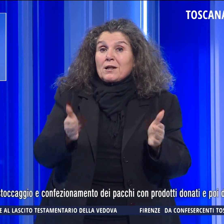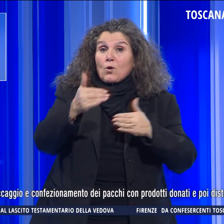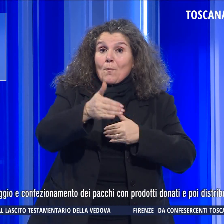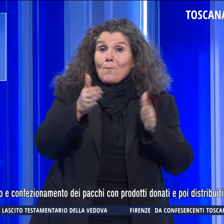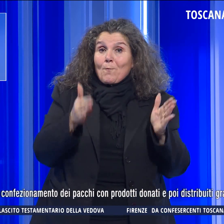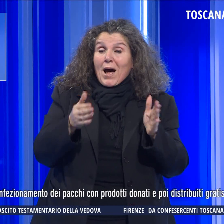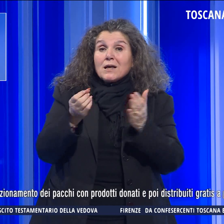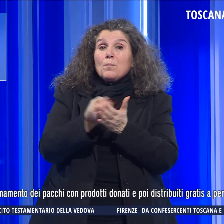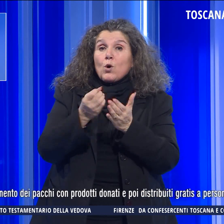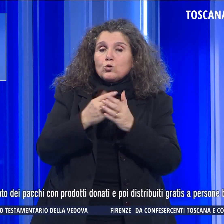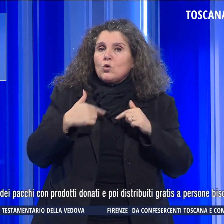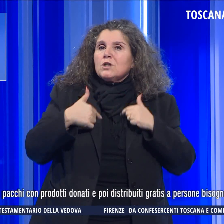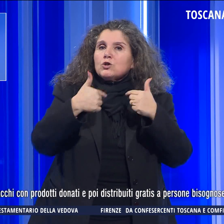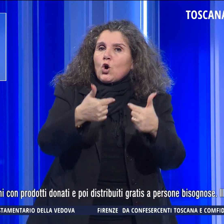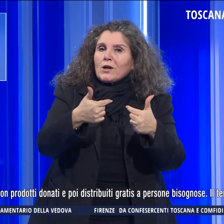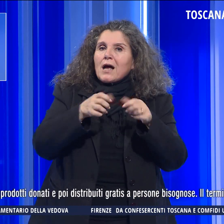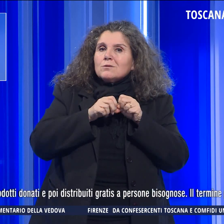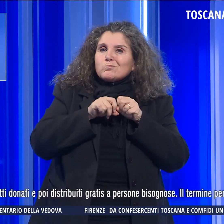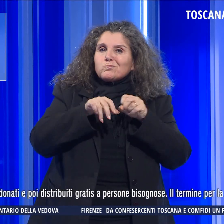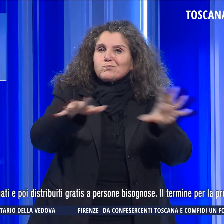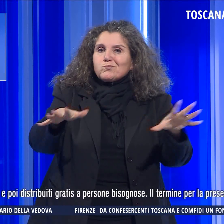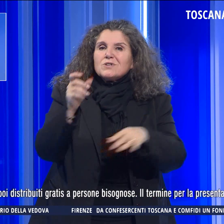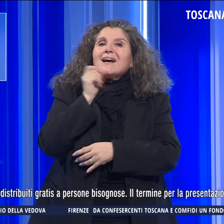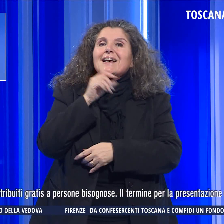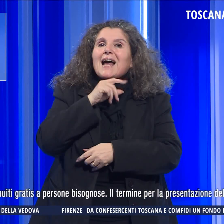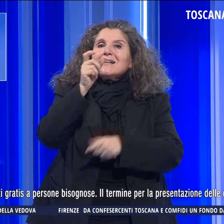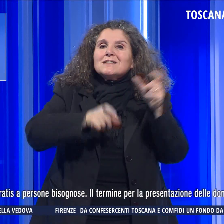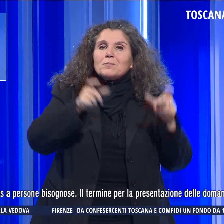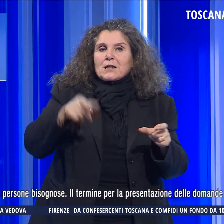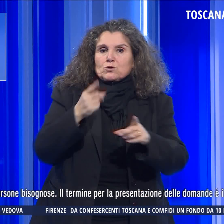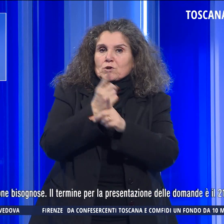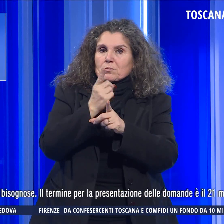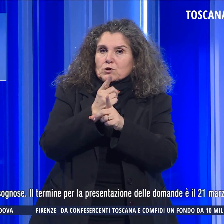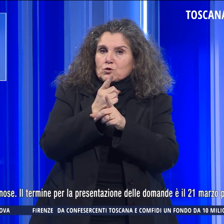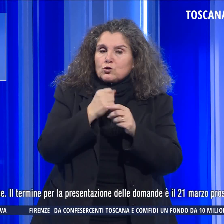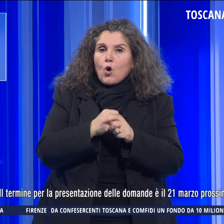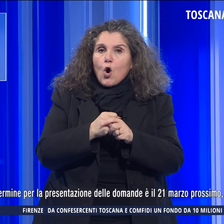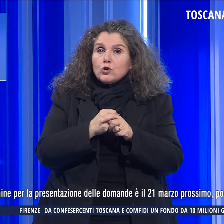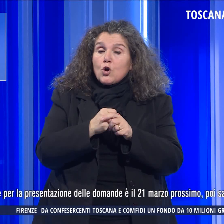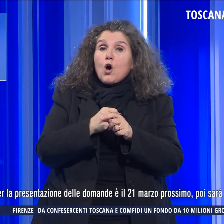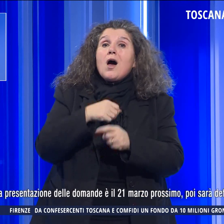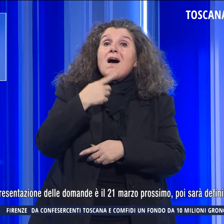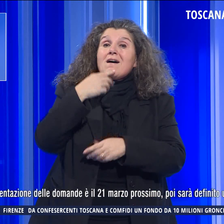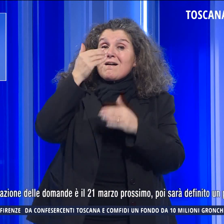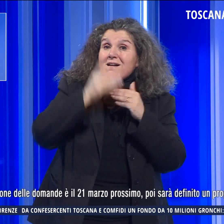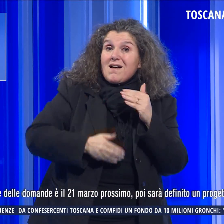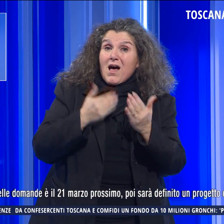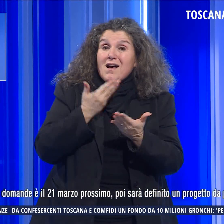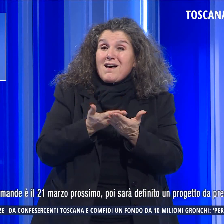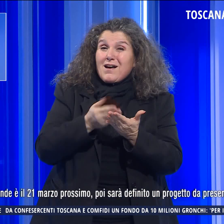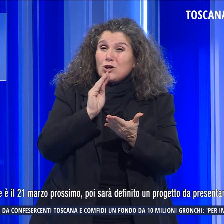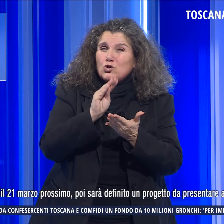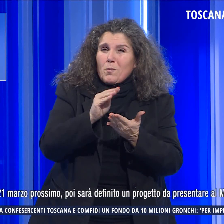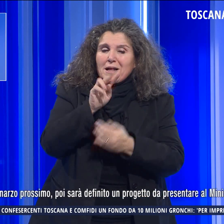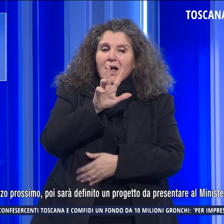con prodotti donati e poi distribuiti gratis a persone bisognose. Il termine per la presentazione della domanda è il